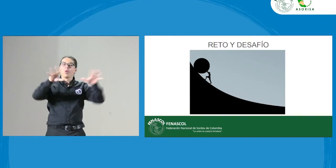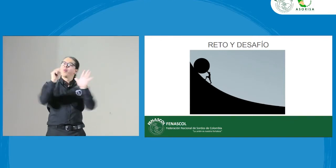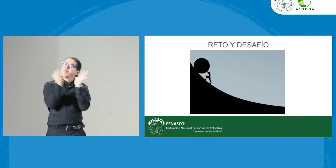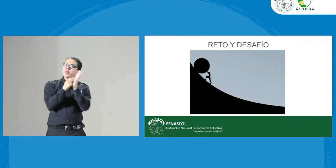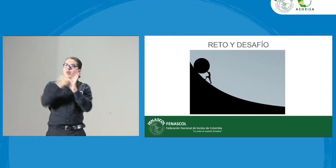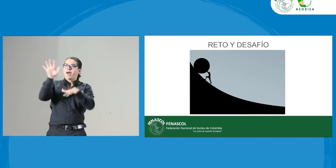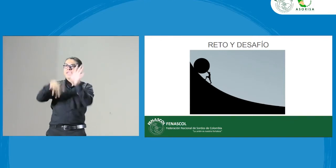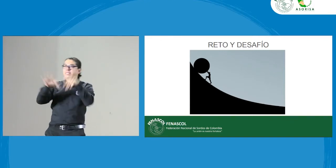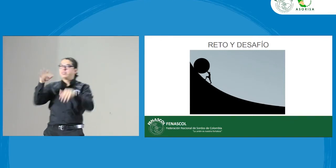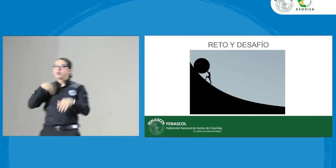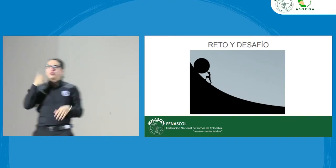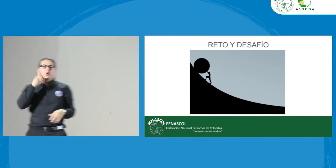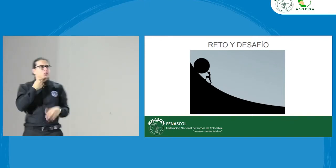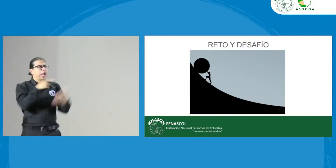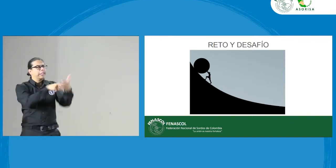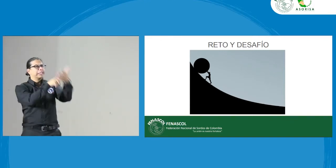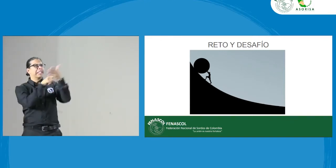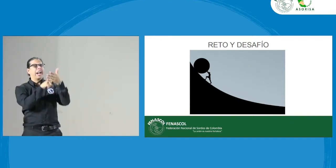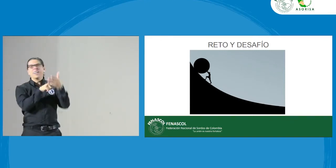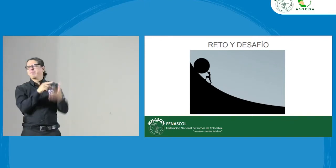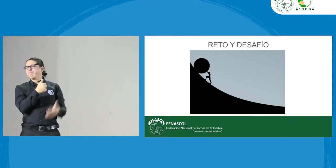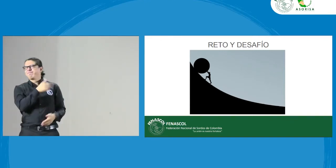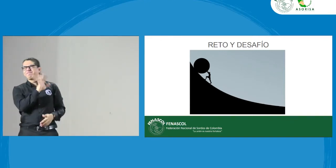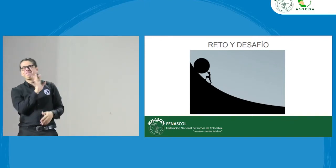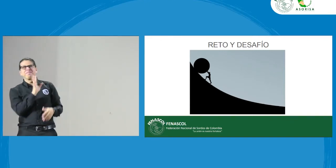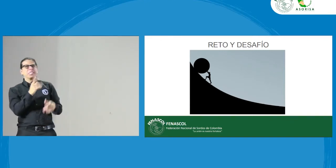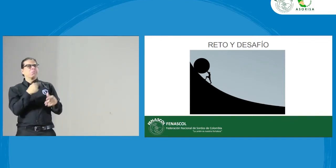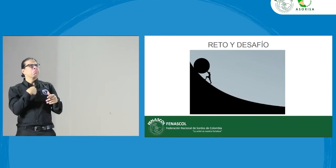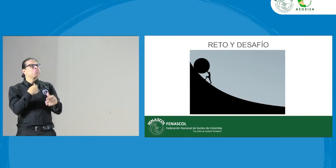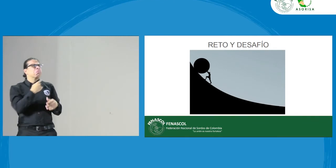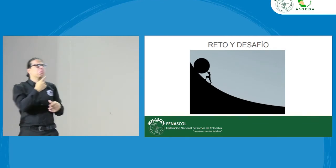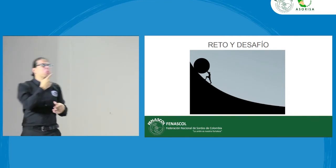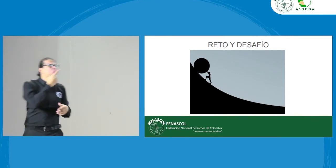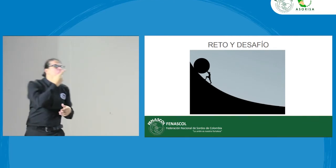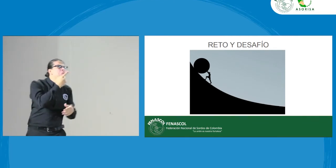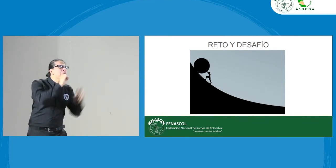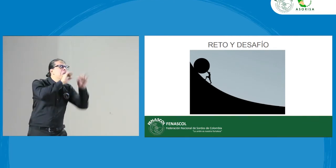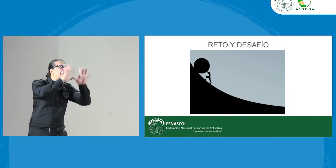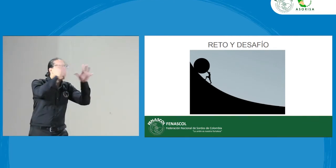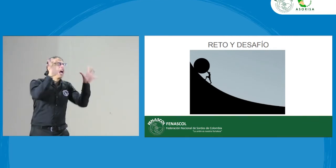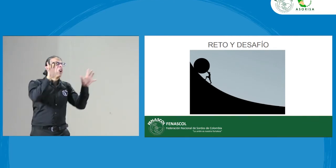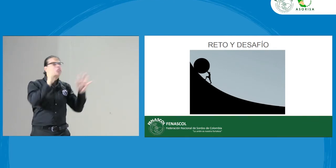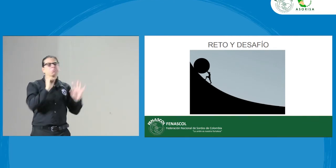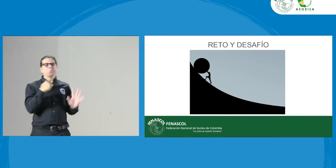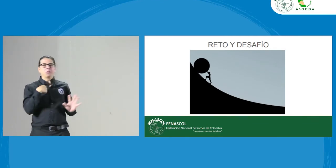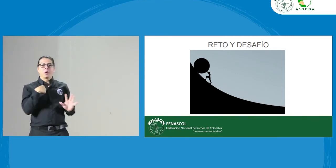que se hicieron públicos, pero a veces se publican y los otros llegan y les miran